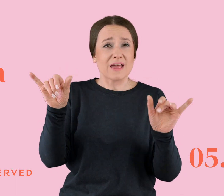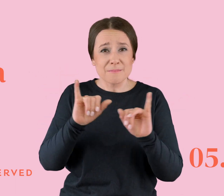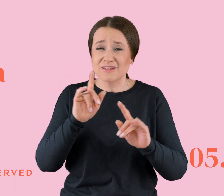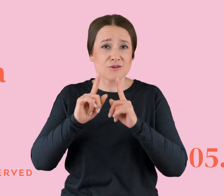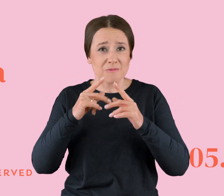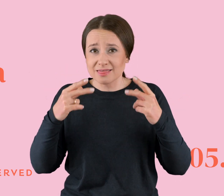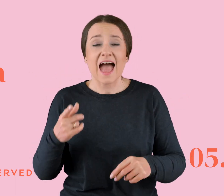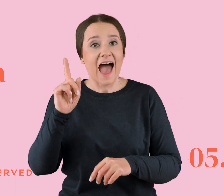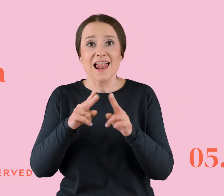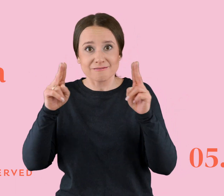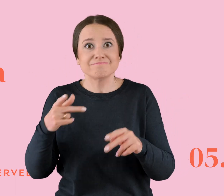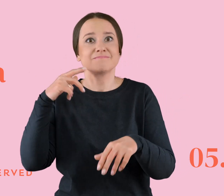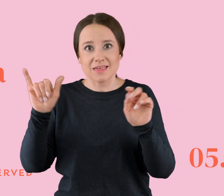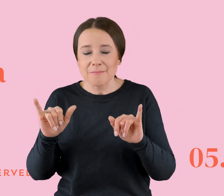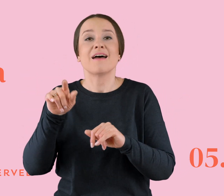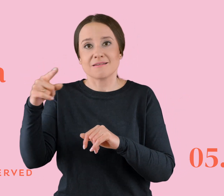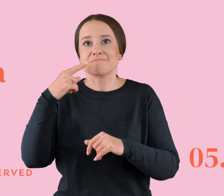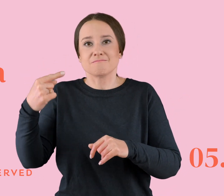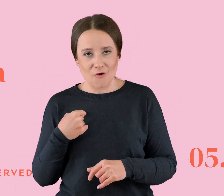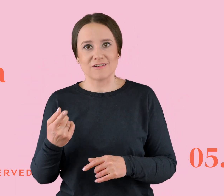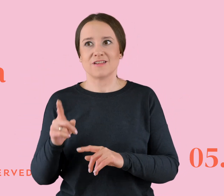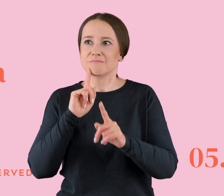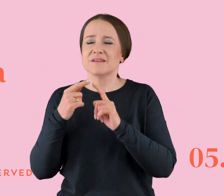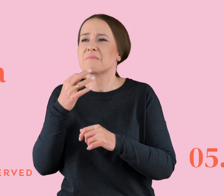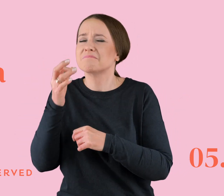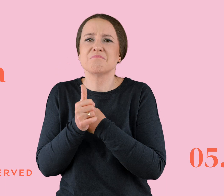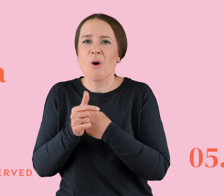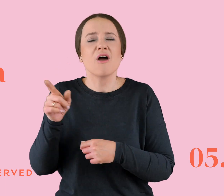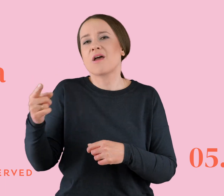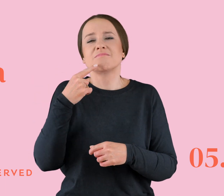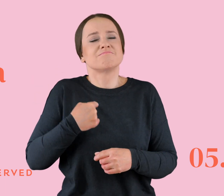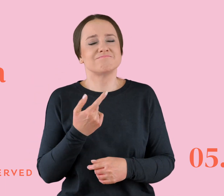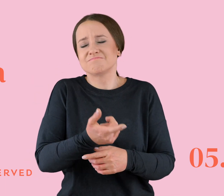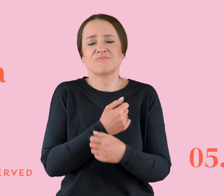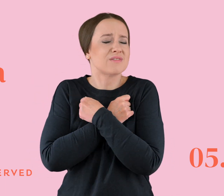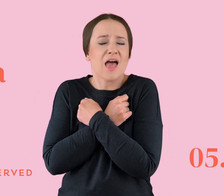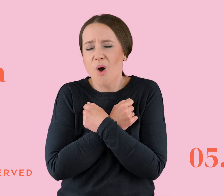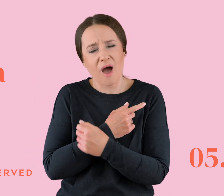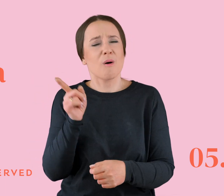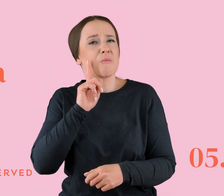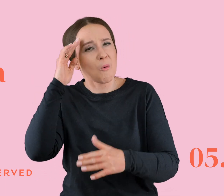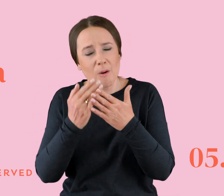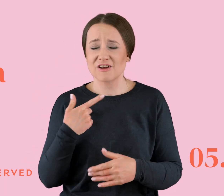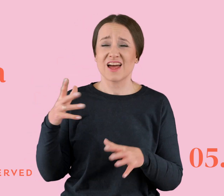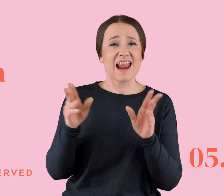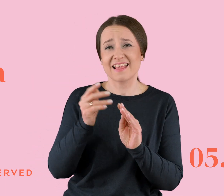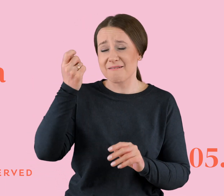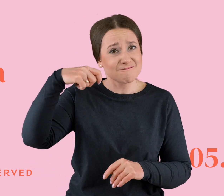podczas której mi powiedziała, że poznała chłopaka i że się zakochała i że ona nie pojedzie ze mną na ten wyjazd, wyjazd był następnego dnia i że